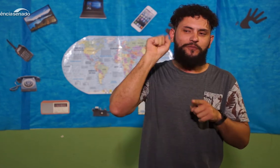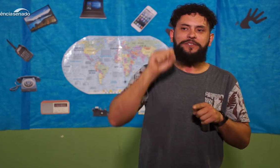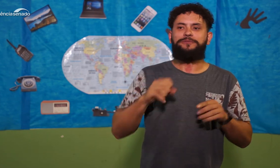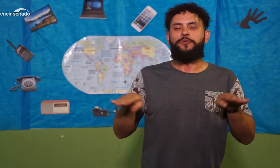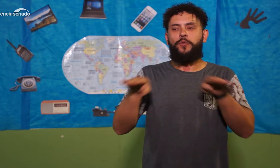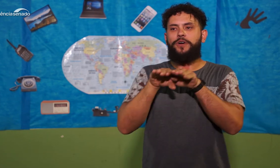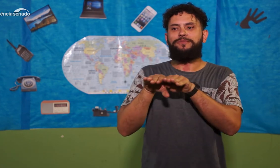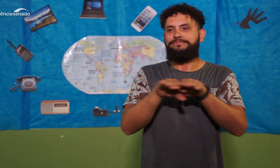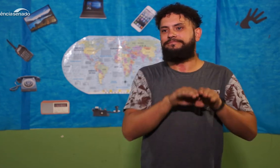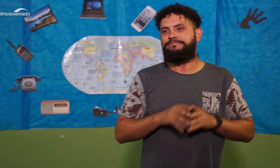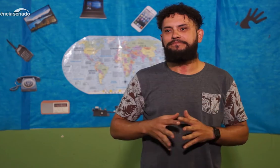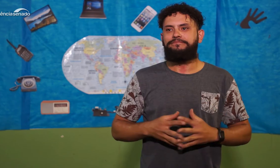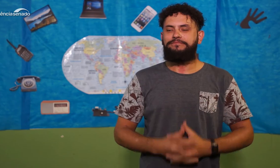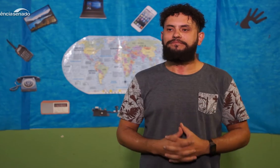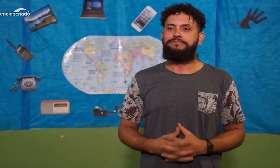fazermos uma só comunidade.